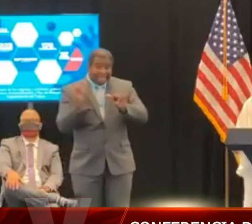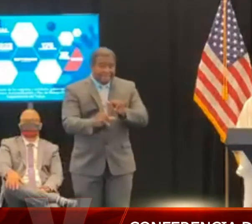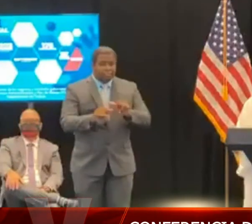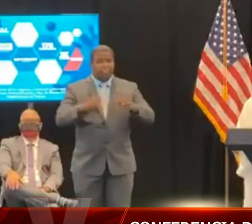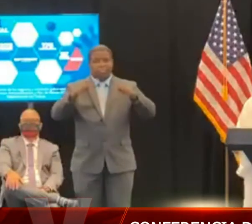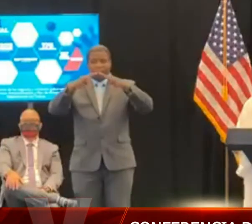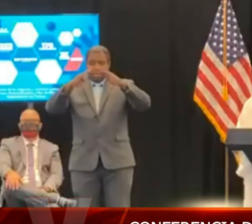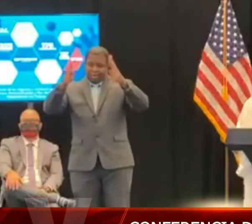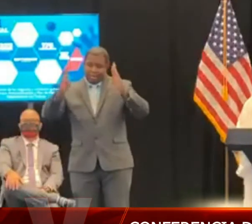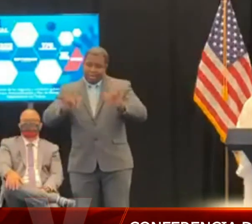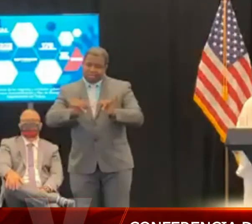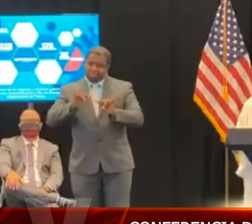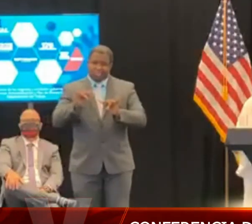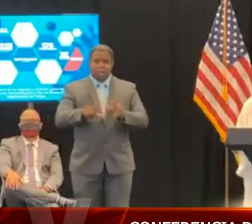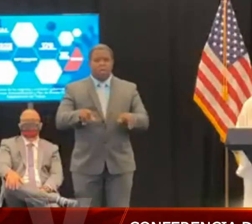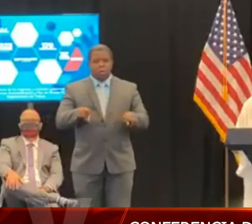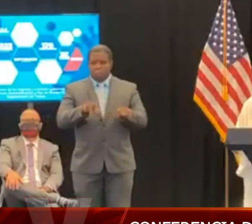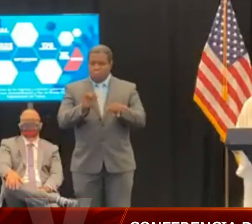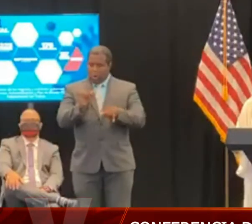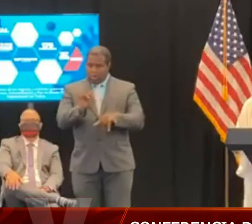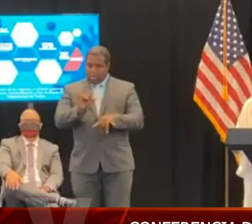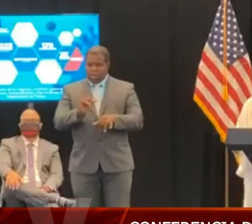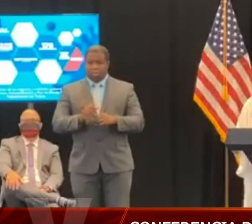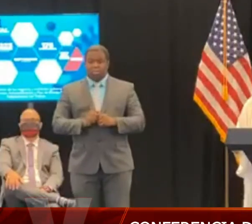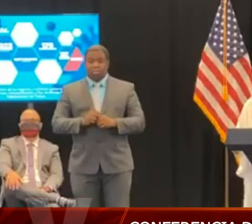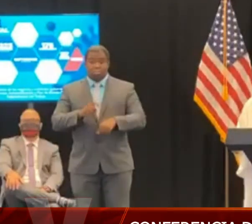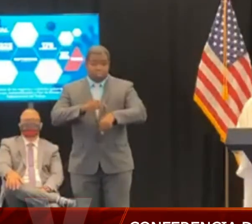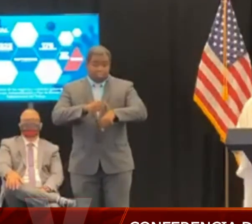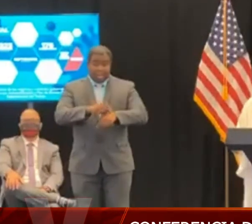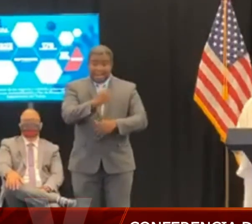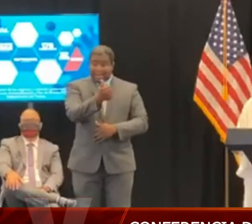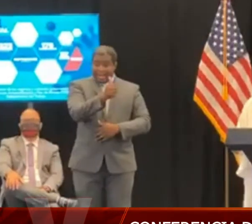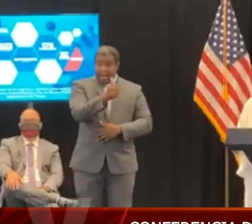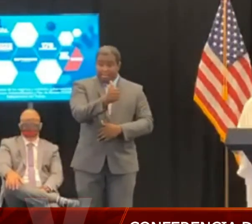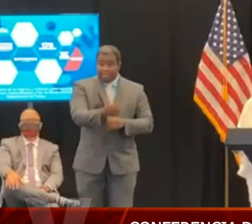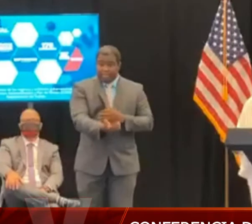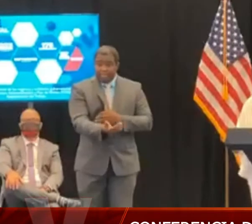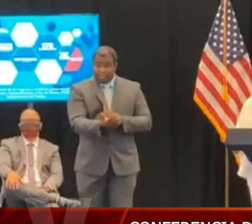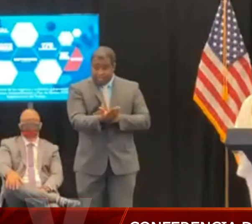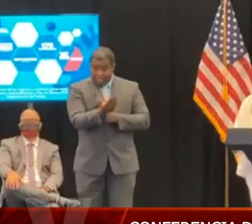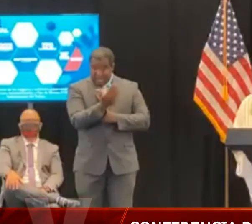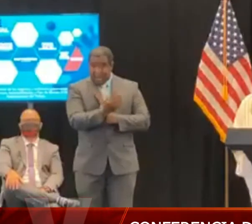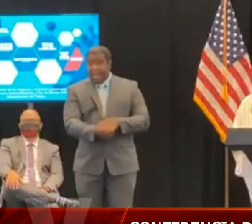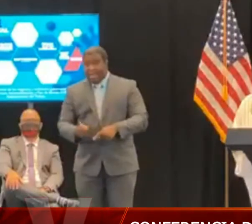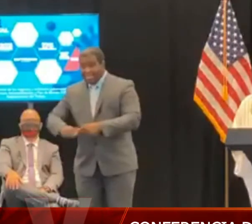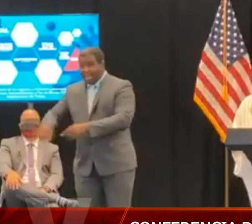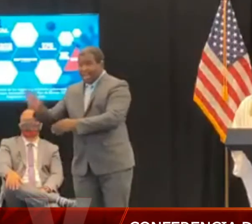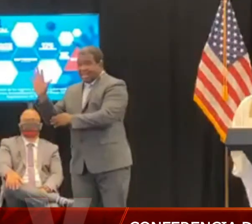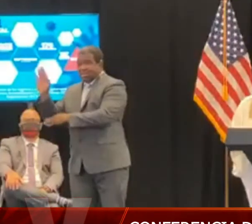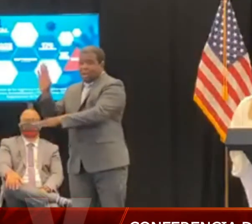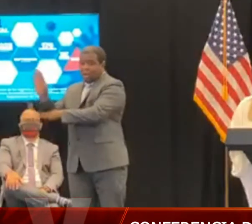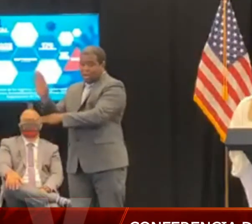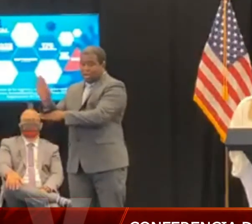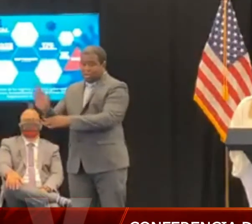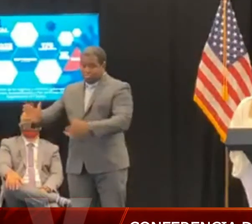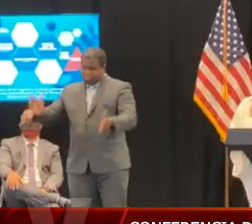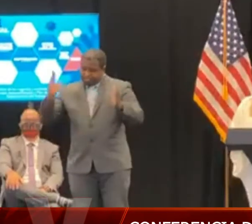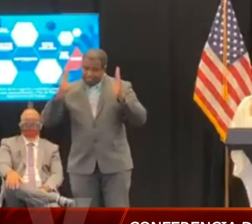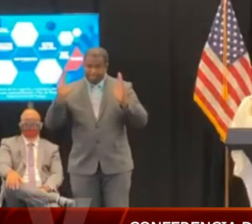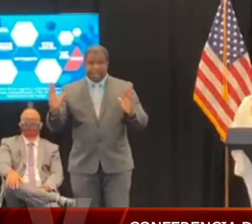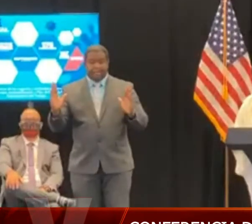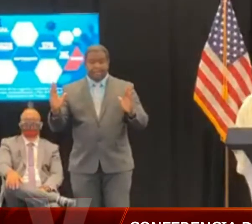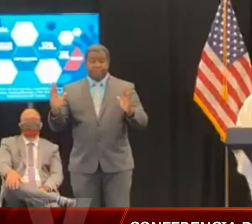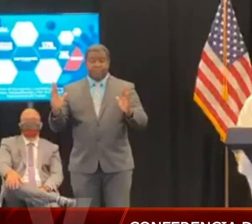elimina la prohibición de venta, estipendio y consumo de bebidas alcohólicas los domingos